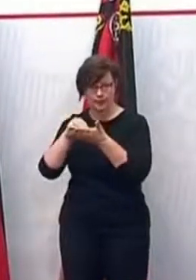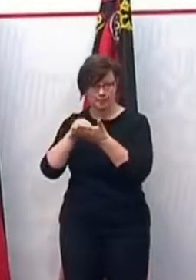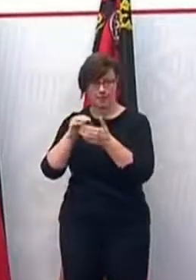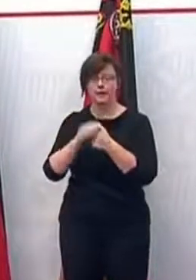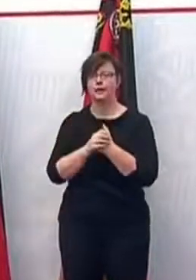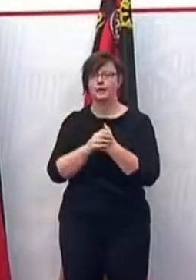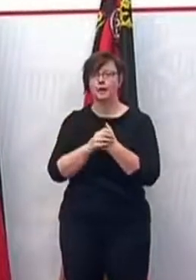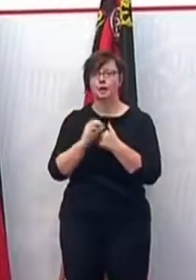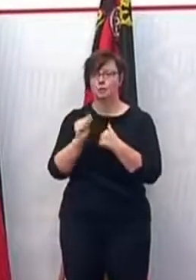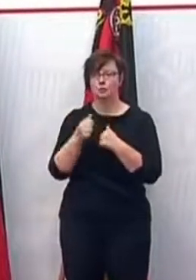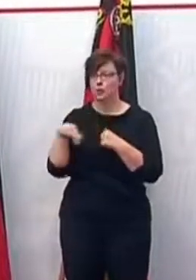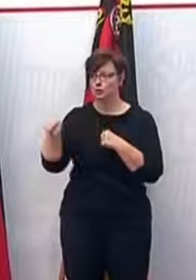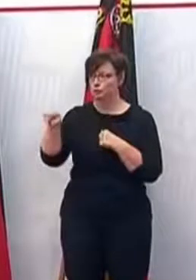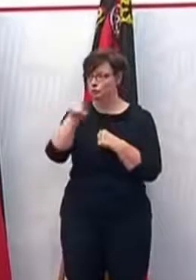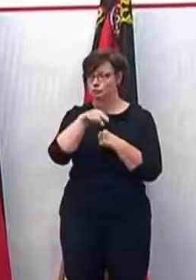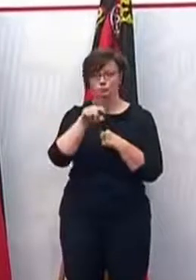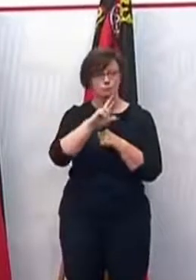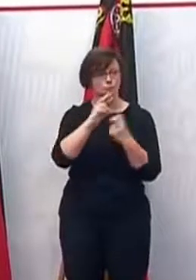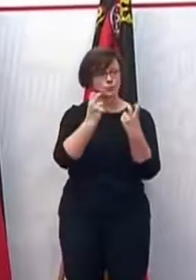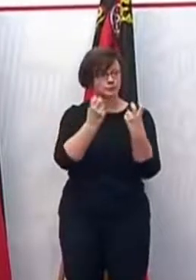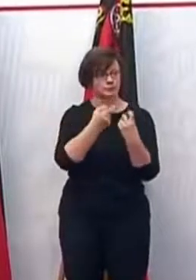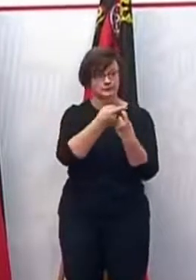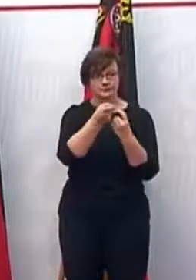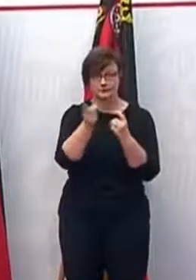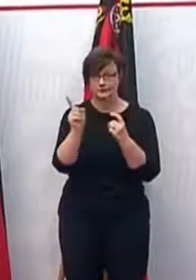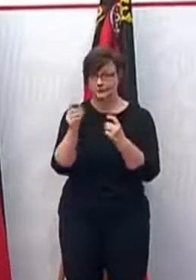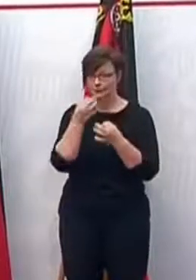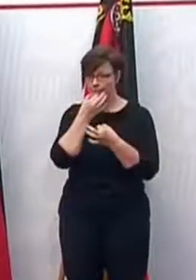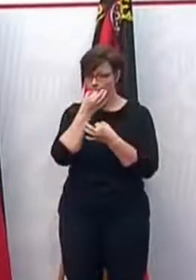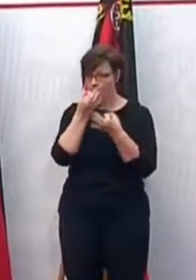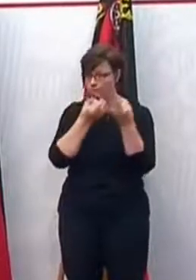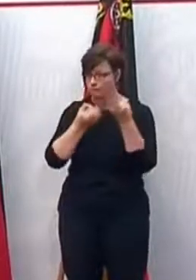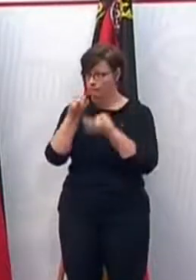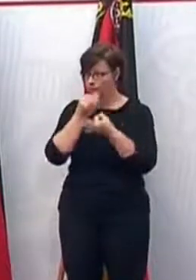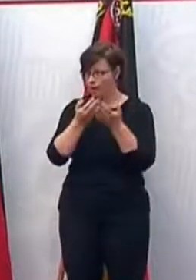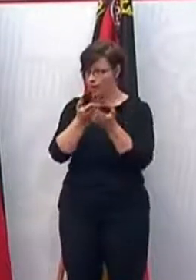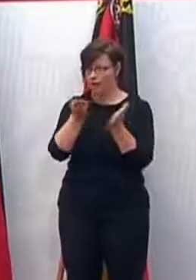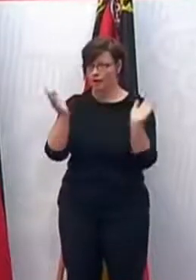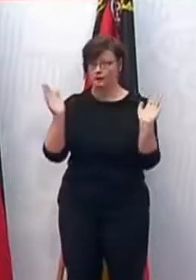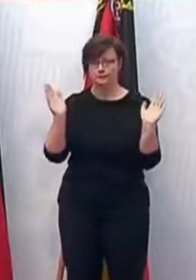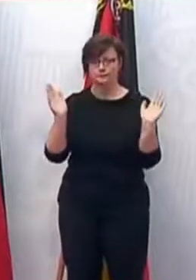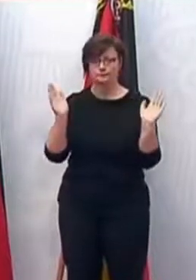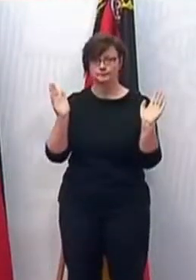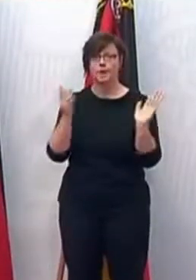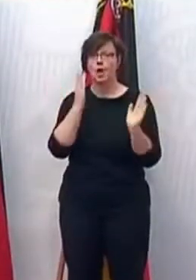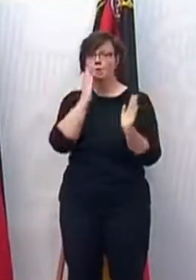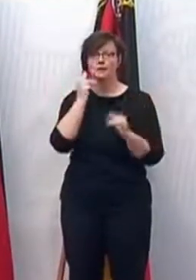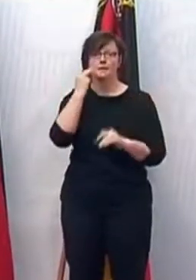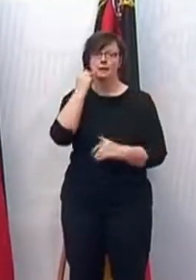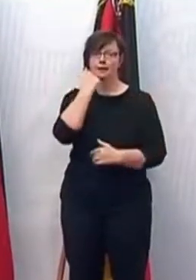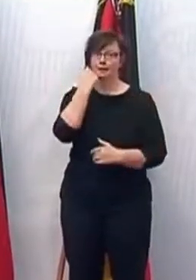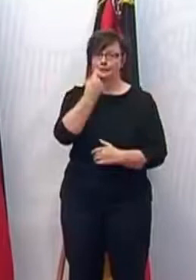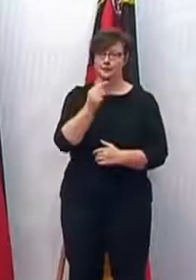aber geschaltet. Aber erst würde ich mal die Arena hier freigeben. Bitte dazu sagen, an wen sich die Frage richtet.